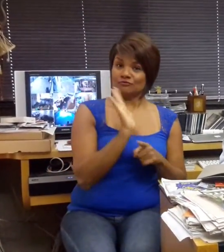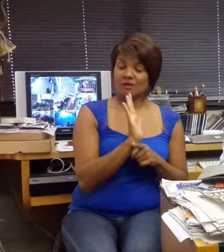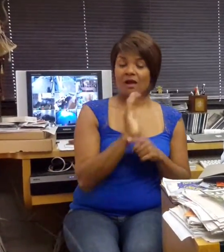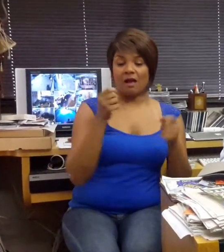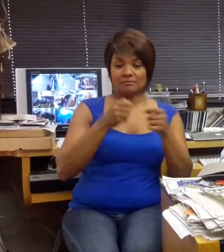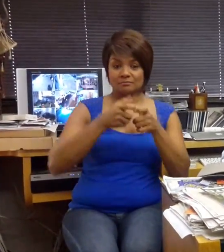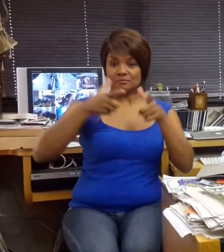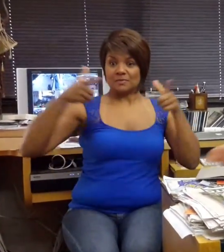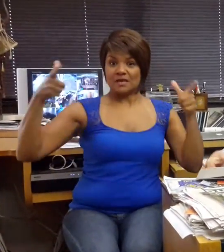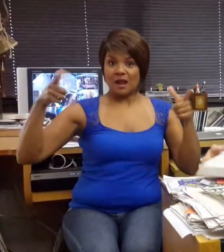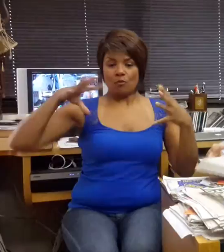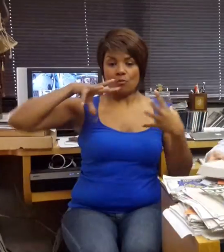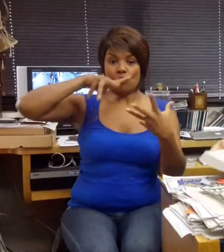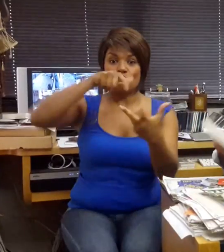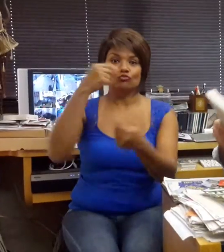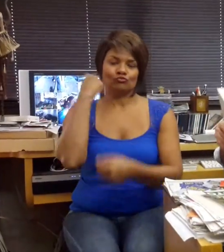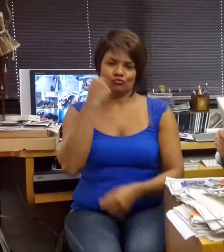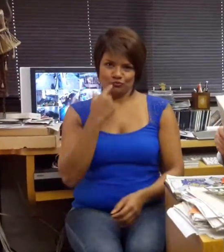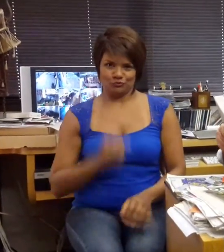escutam.